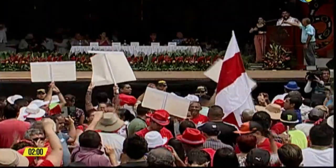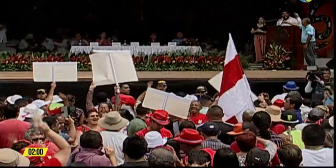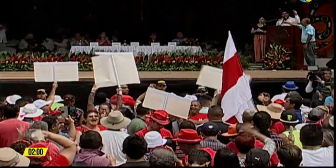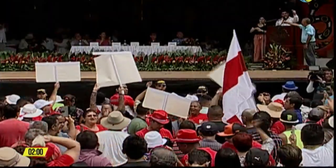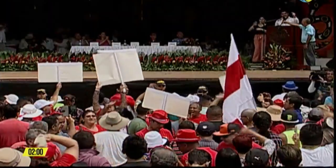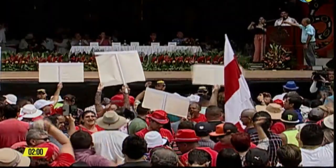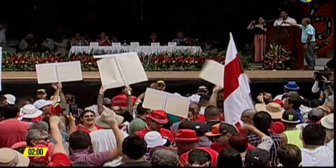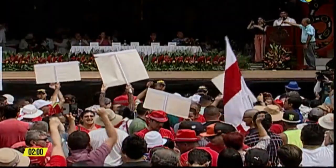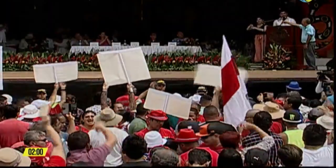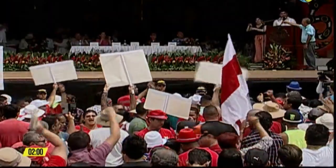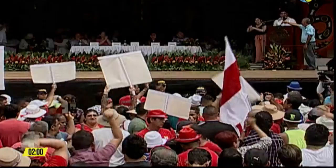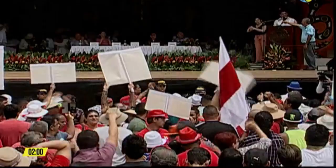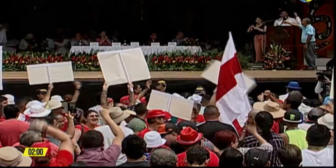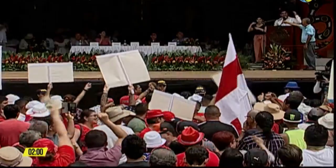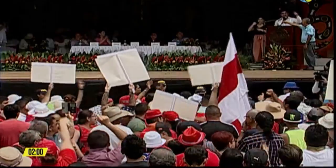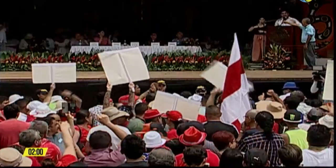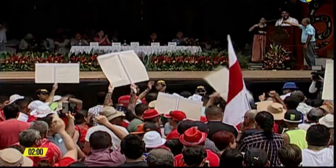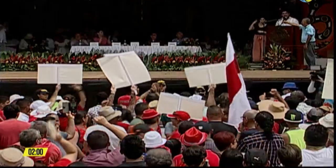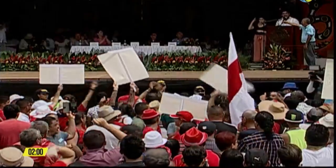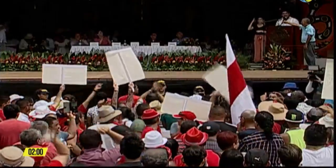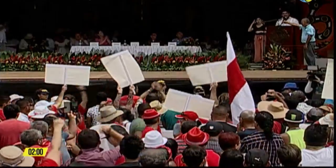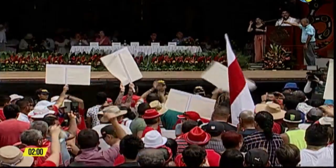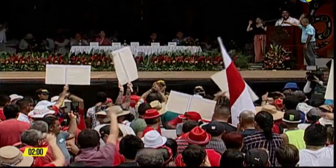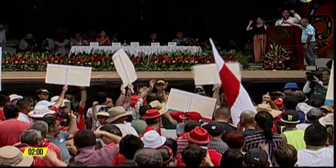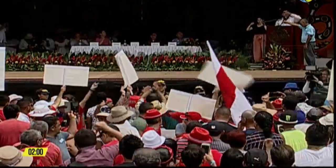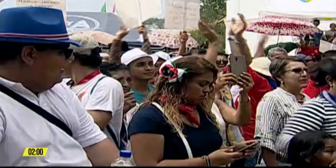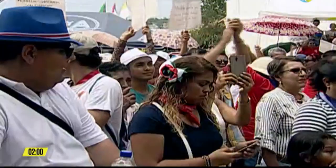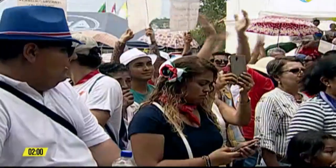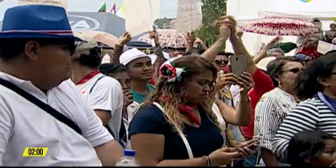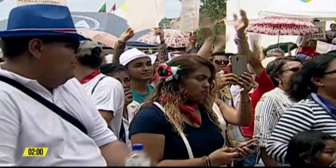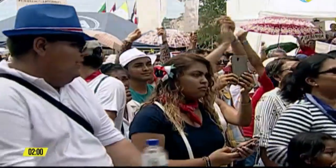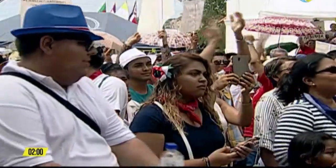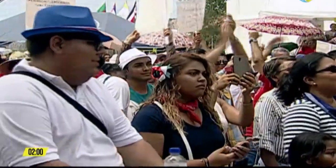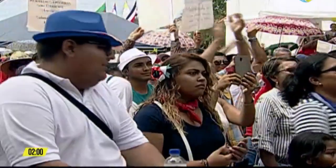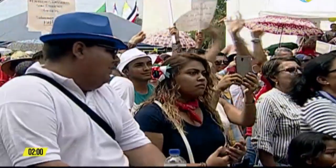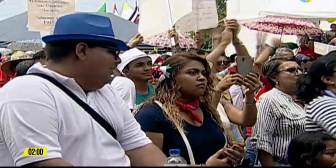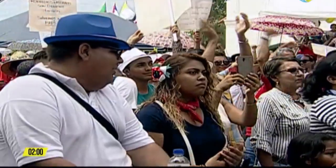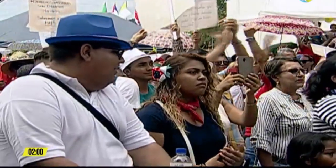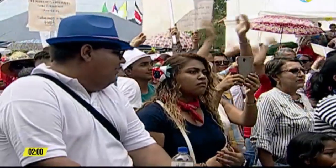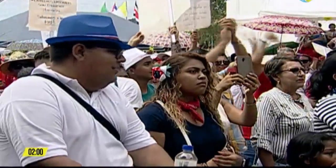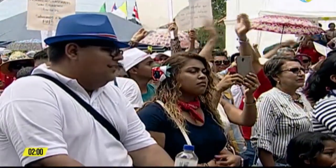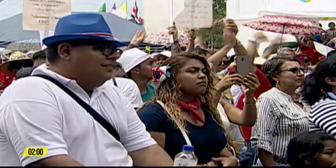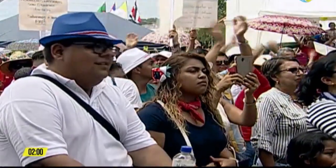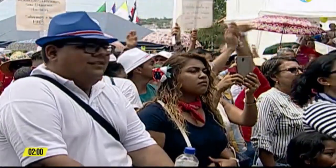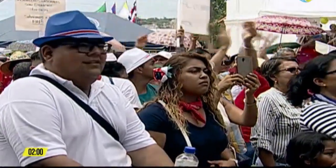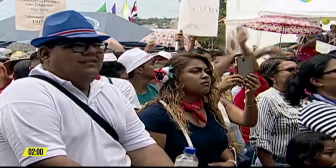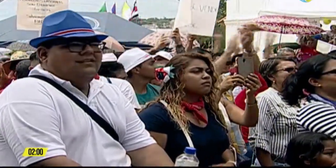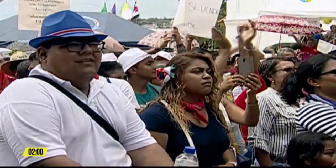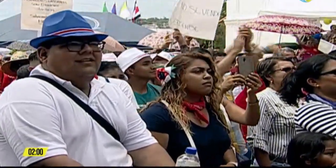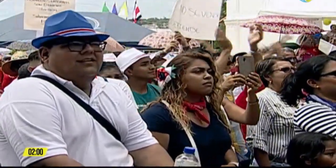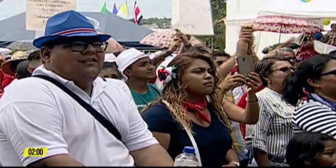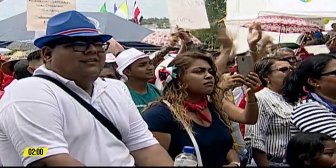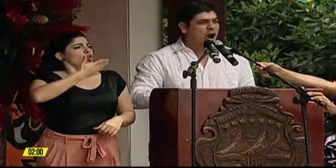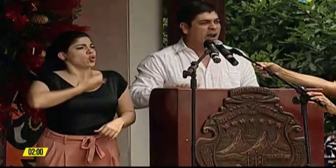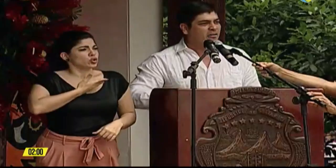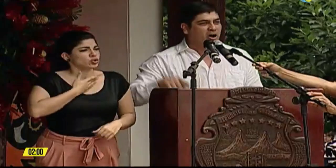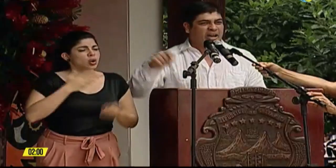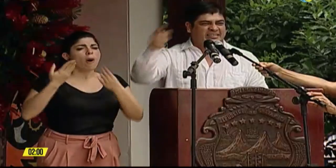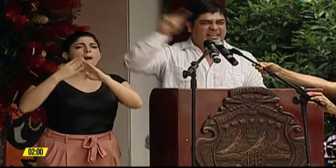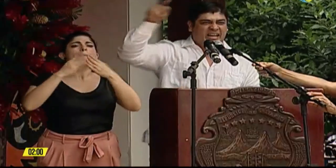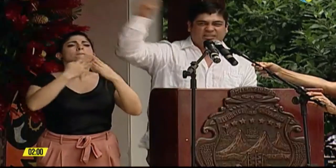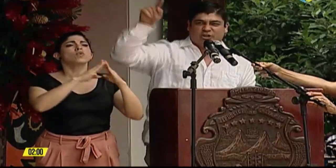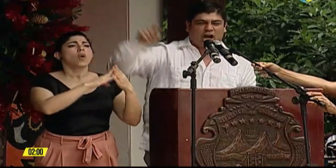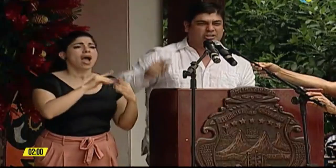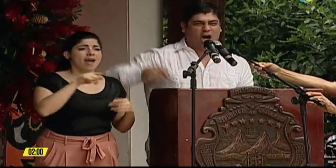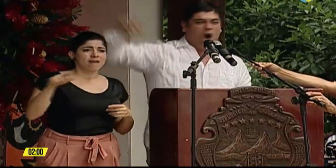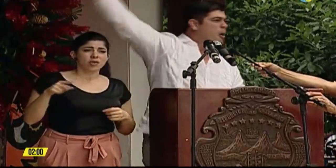agricultores y las agricultoras salen adelante sin miedo. Me siento orgulloso de un pueblo